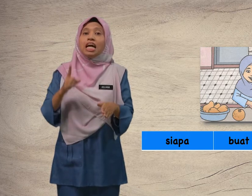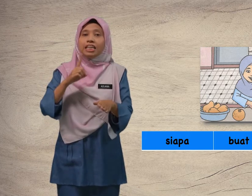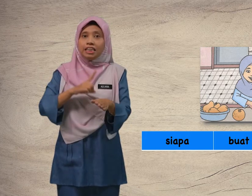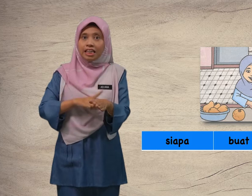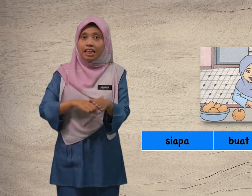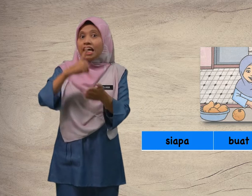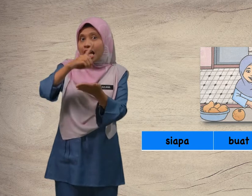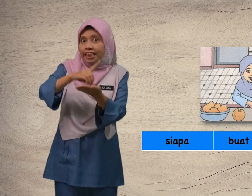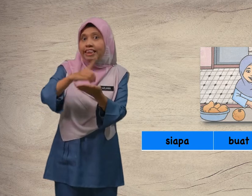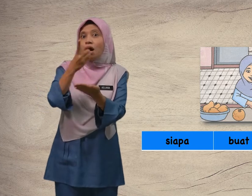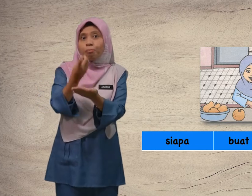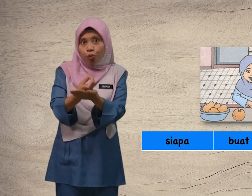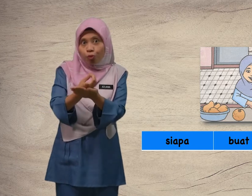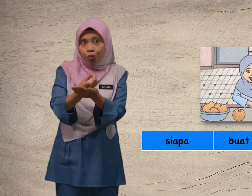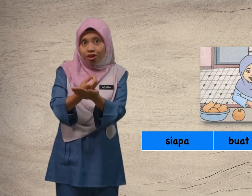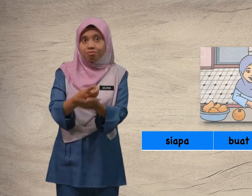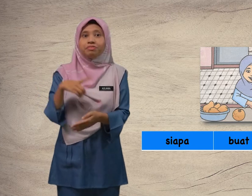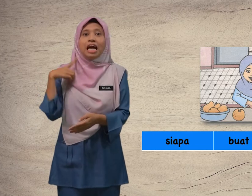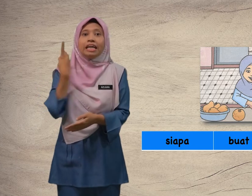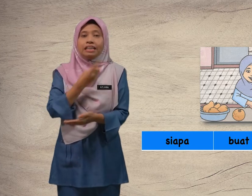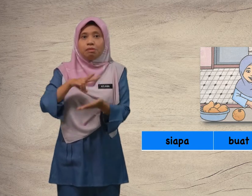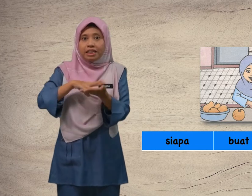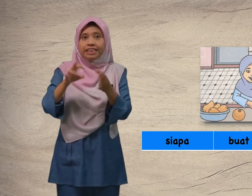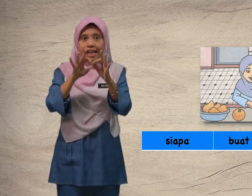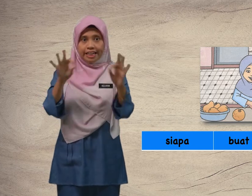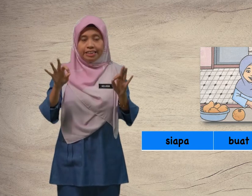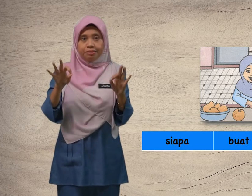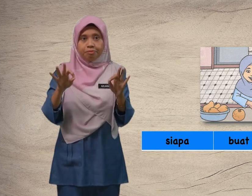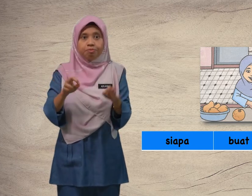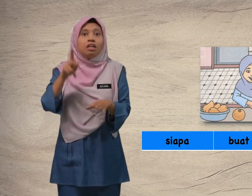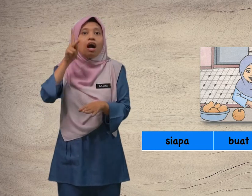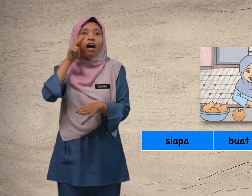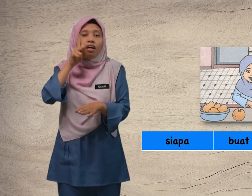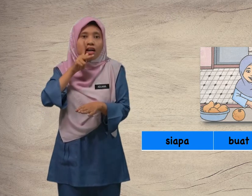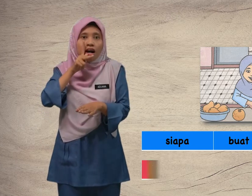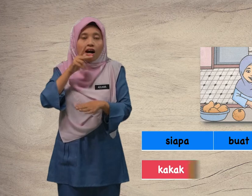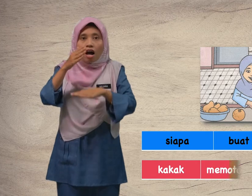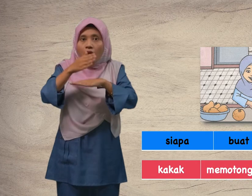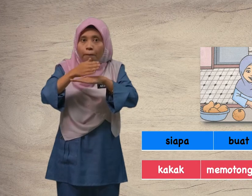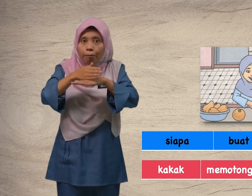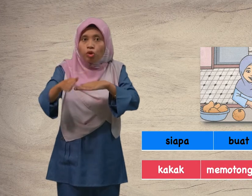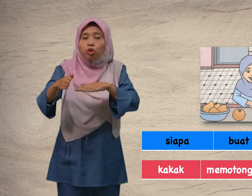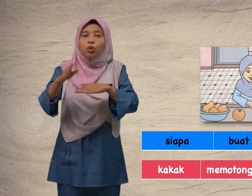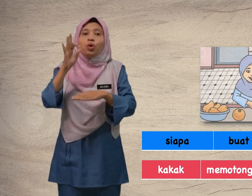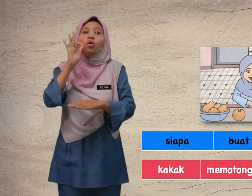Di, dapur. Kita baca ayatnya. Kakak potong